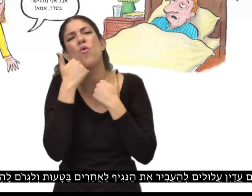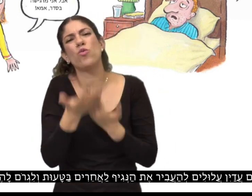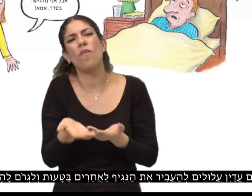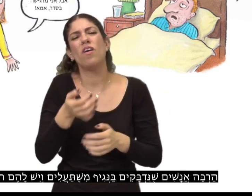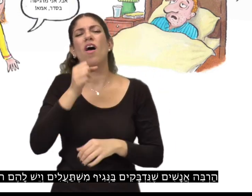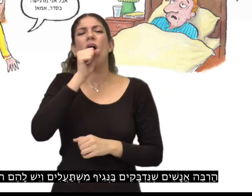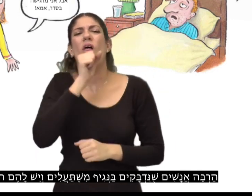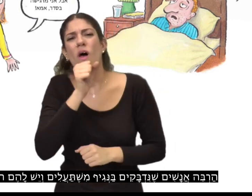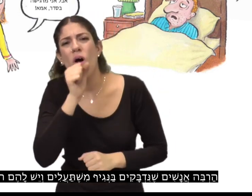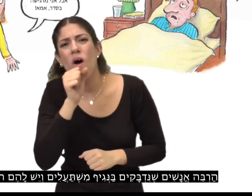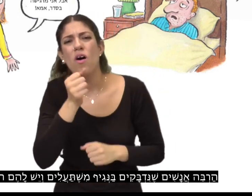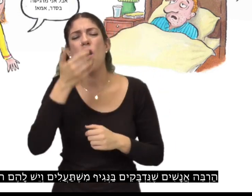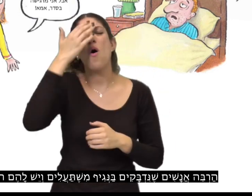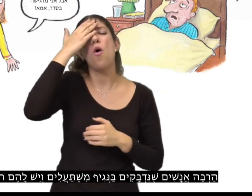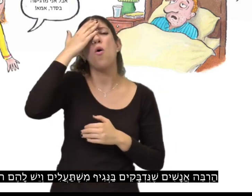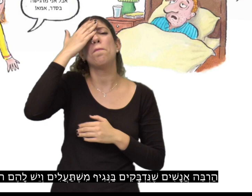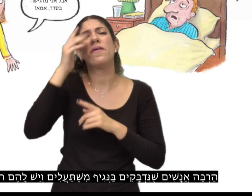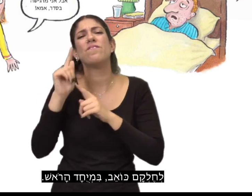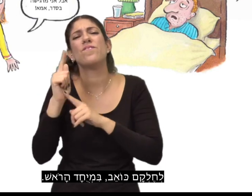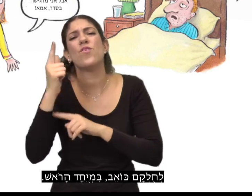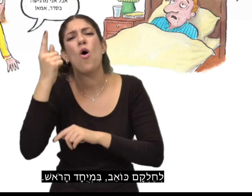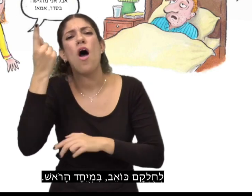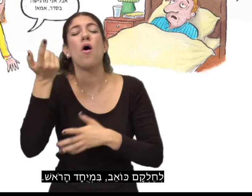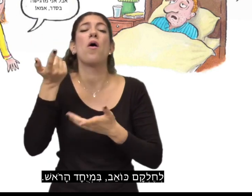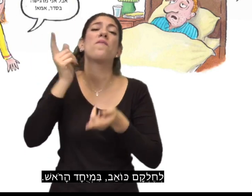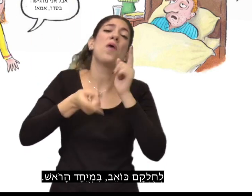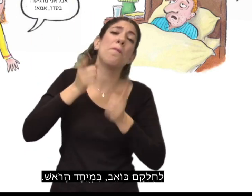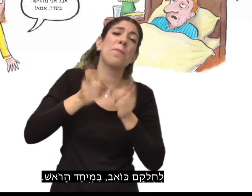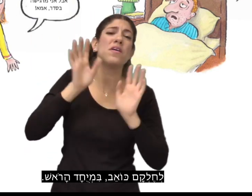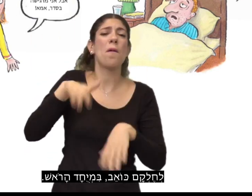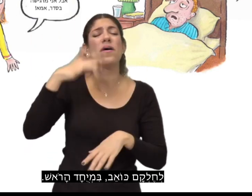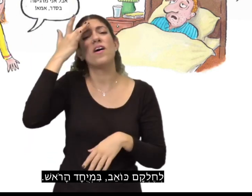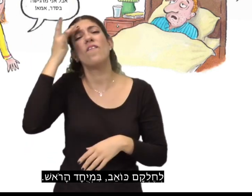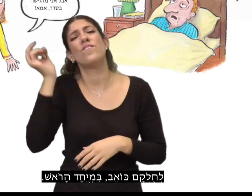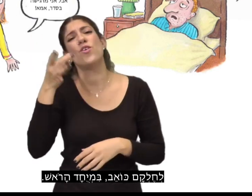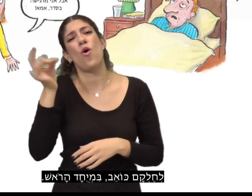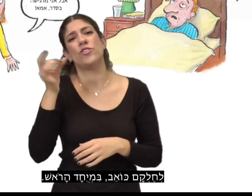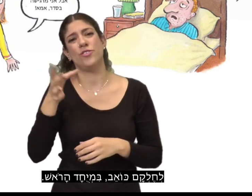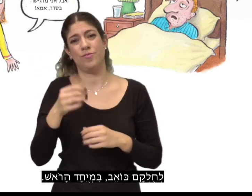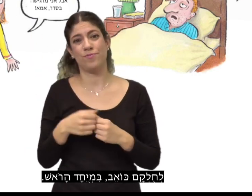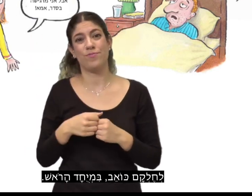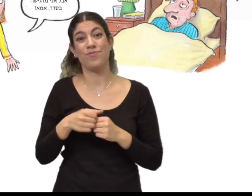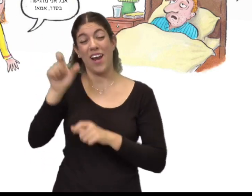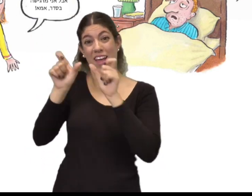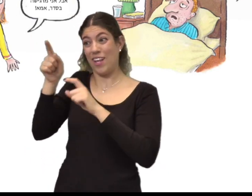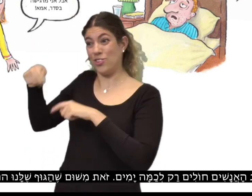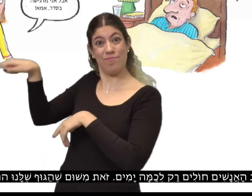הרבה אנשים שנדבקים בנגיף משתהלים ויש להם חום גבוה, לחלקם כואב, במיוחד הראש. רוב